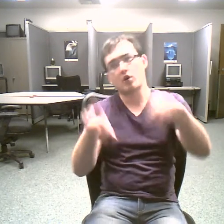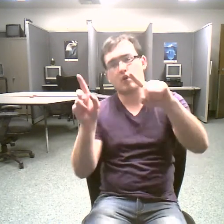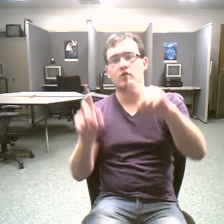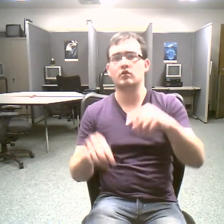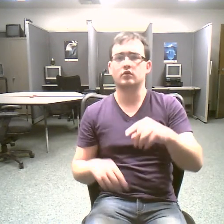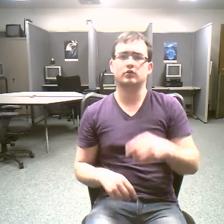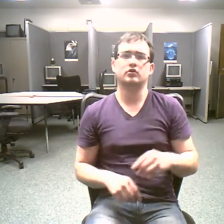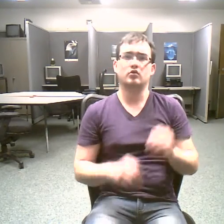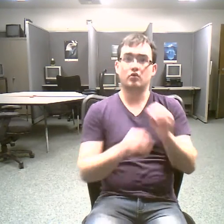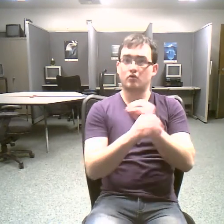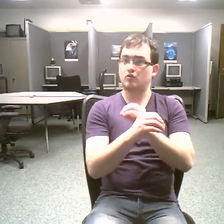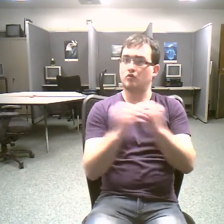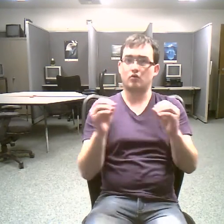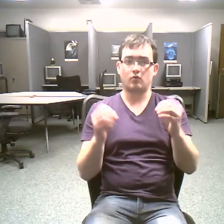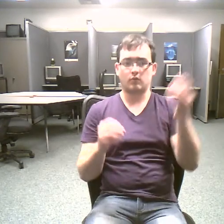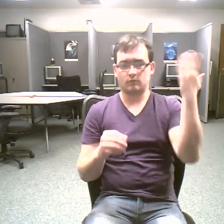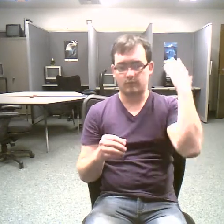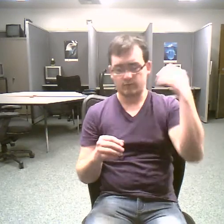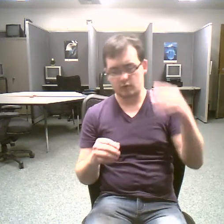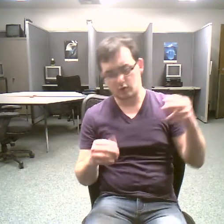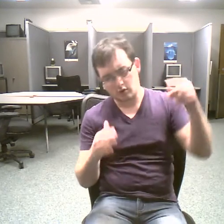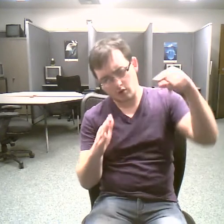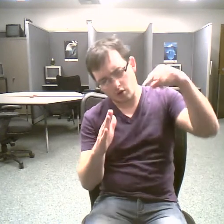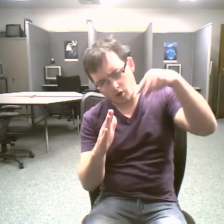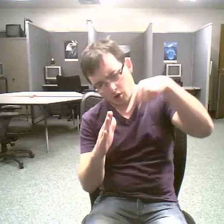important for everyone to learn how earth and its systems work